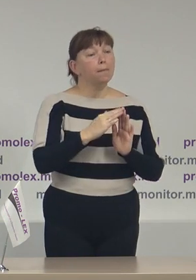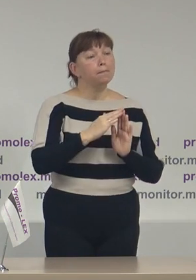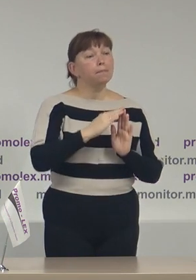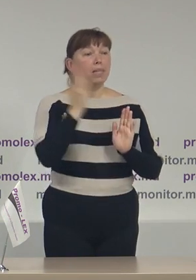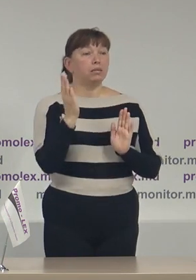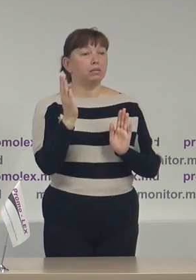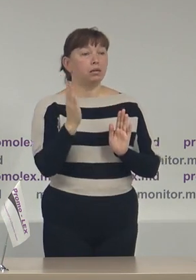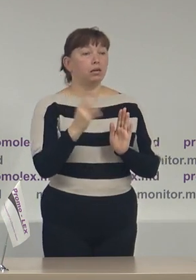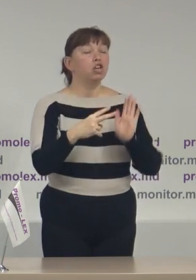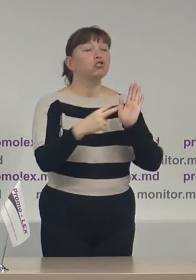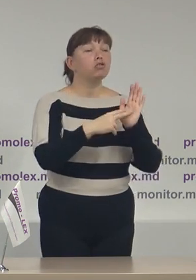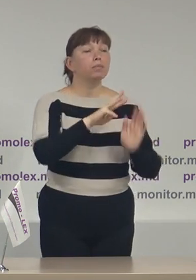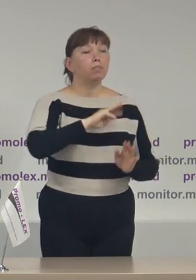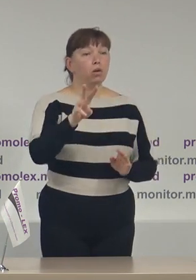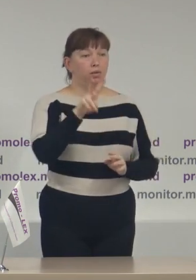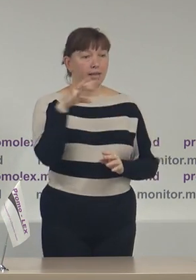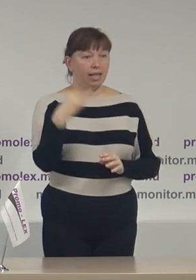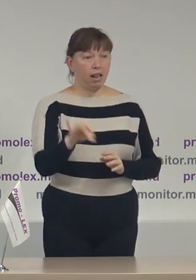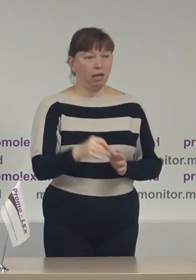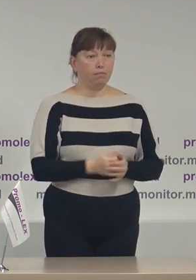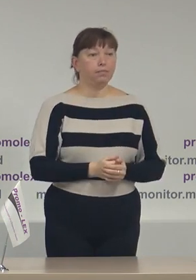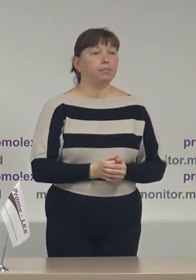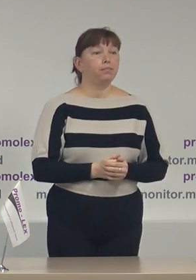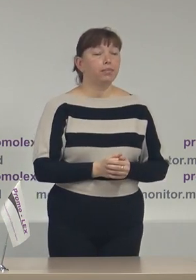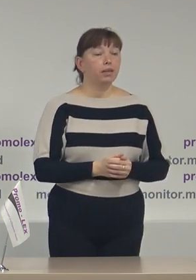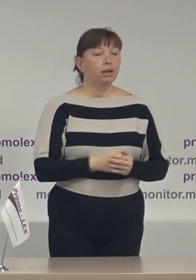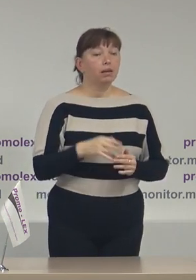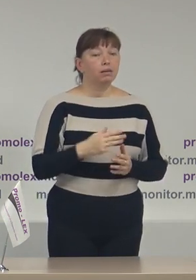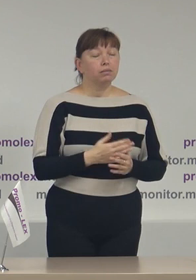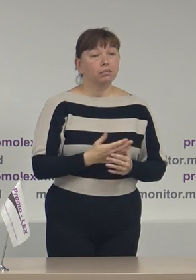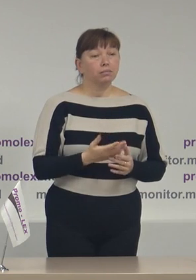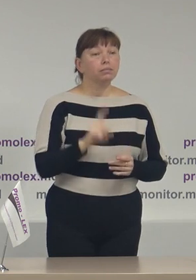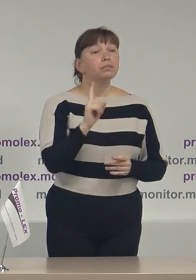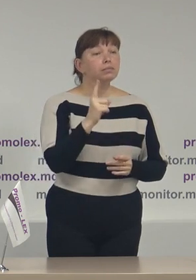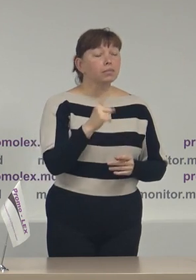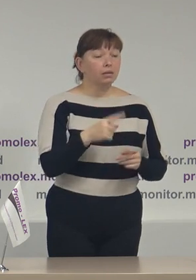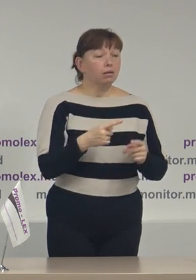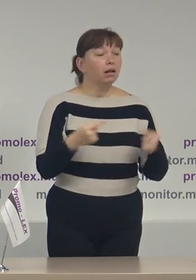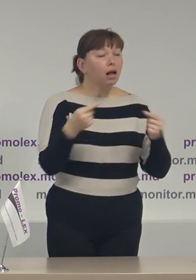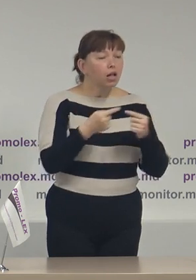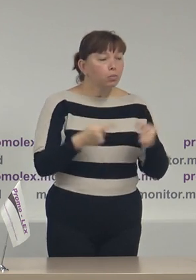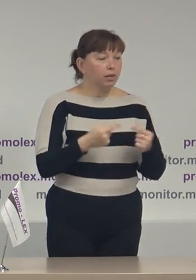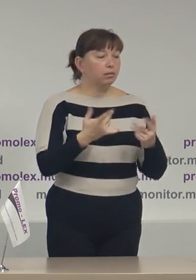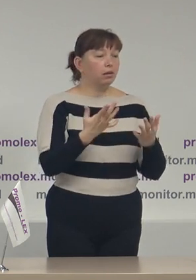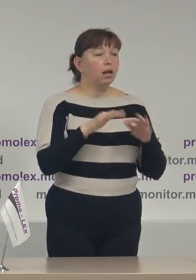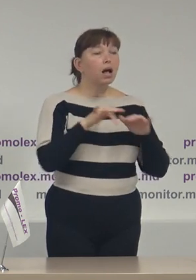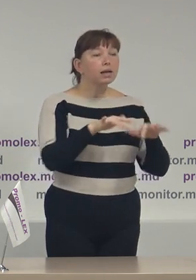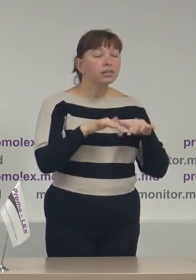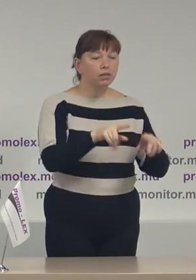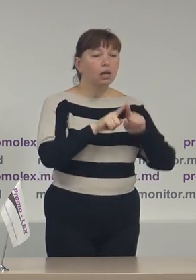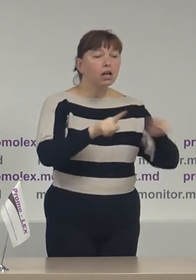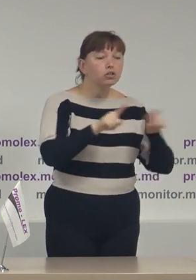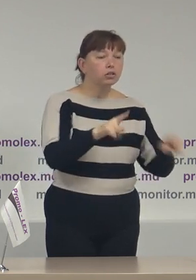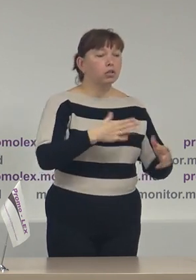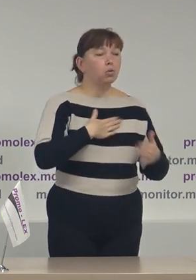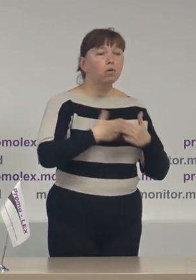7 milioane de lei. Partea proastă că pentru anumite activități vizibile, de tip agitători,